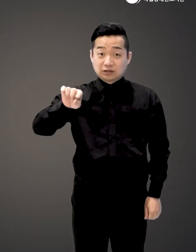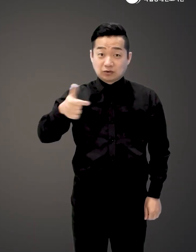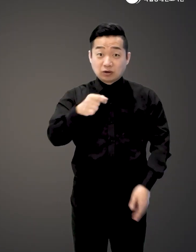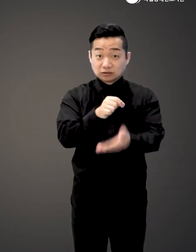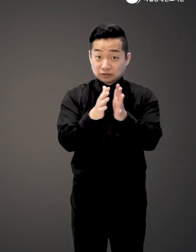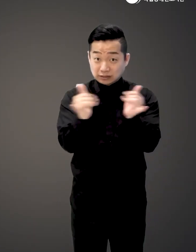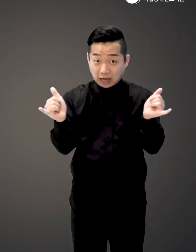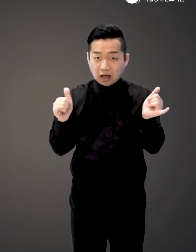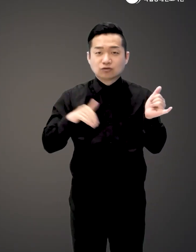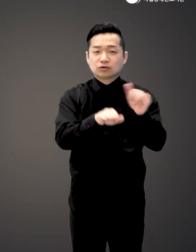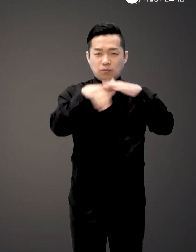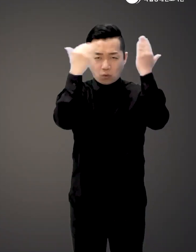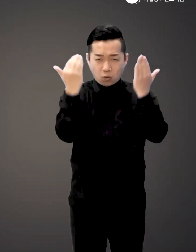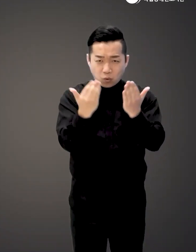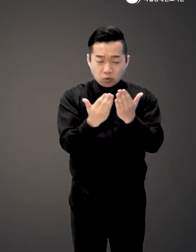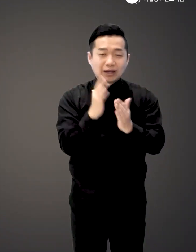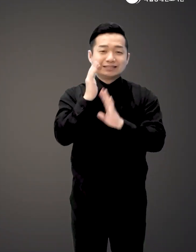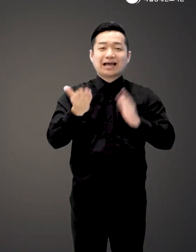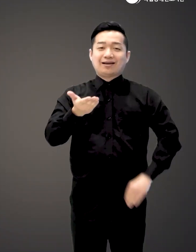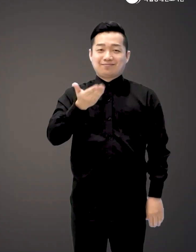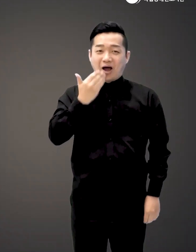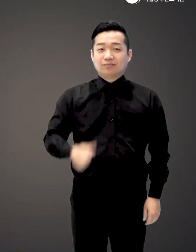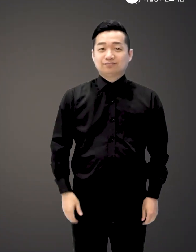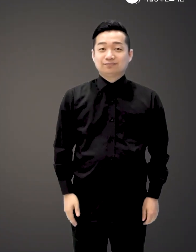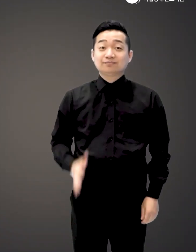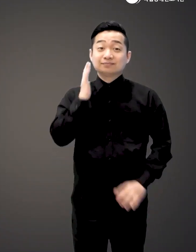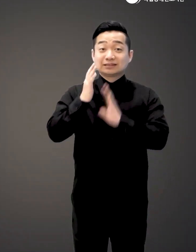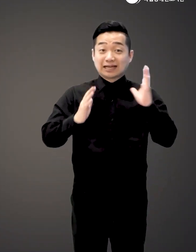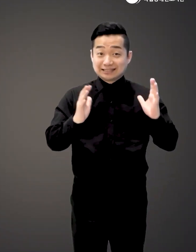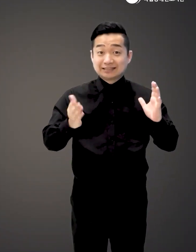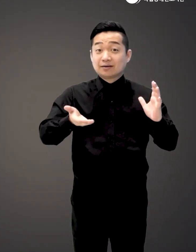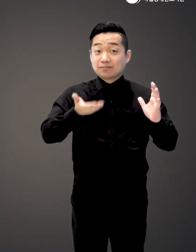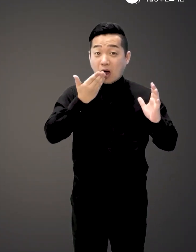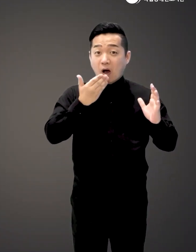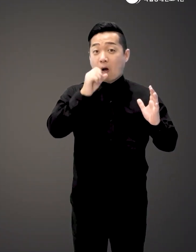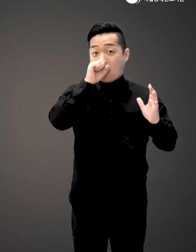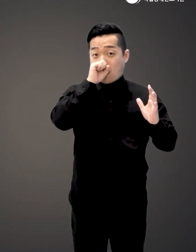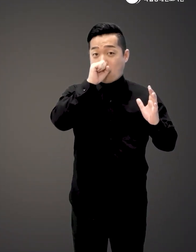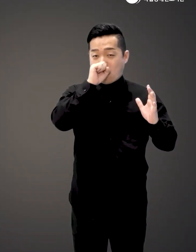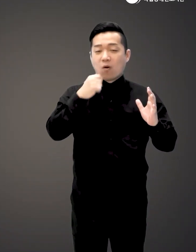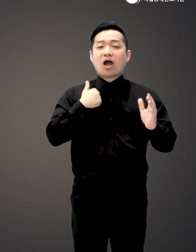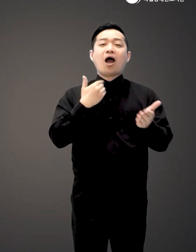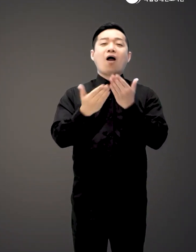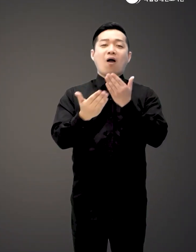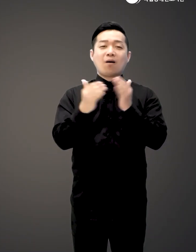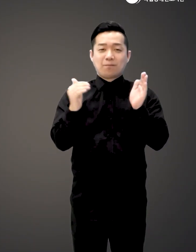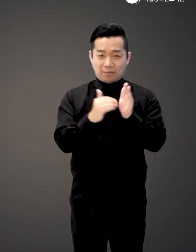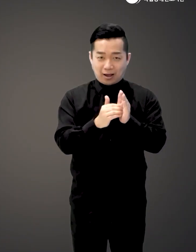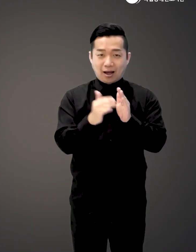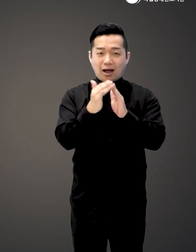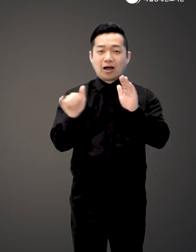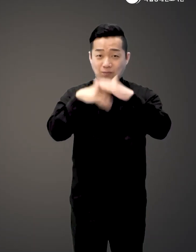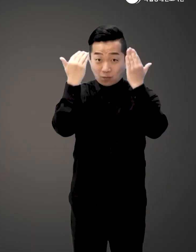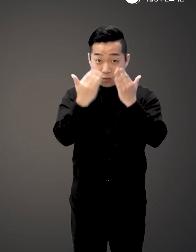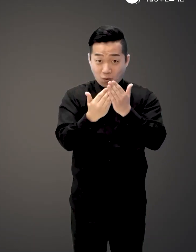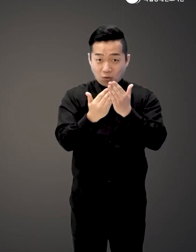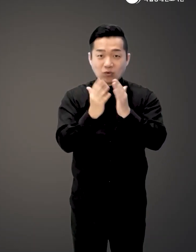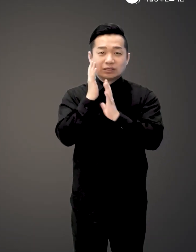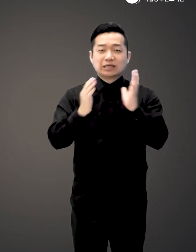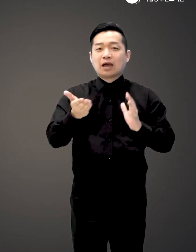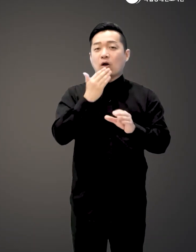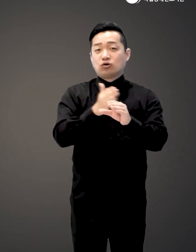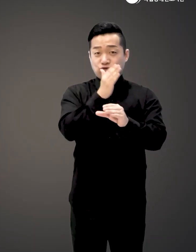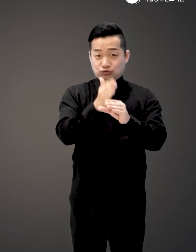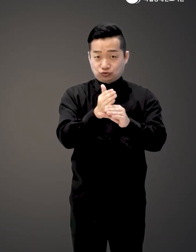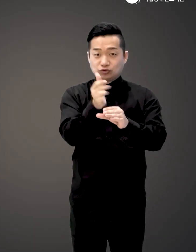저자의 우리 모두의 채식입니다 채식이 주는 긍정적인 메시지를 몸소 느끼며 가족 모두 채식 중이라는